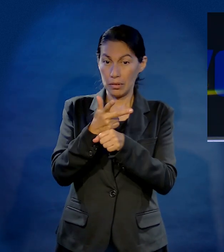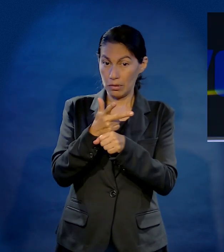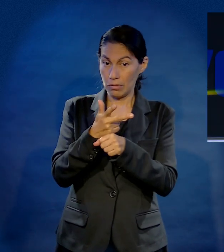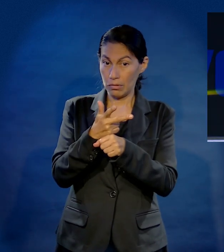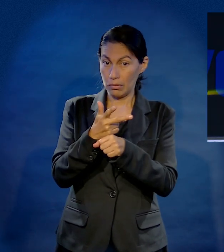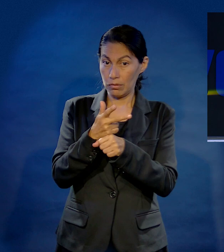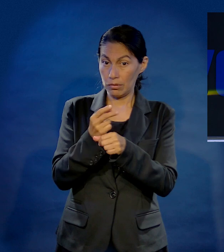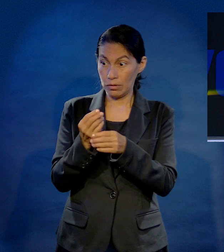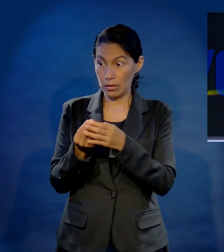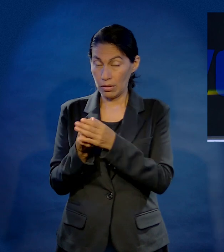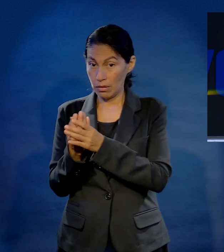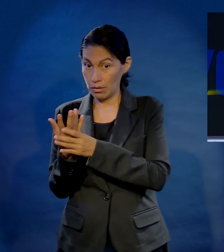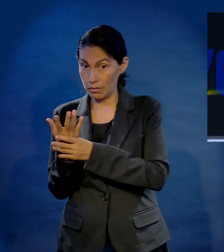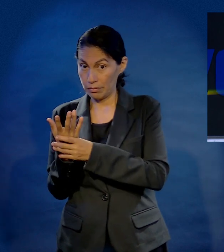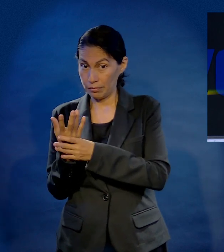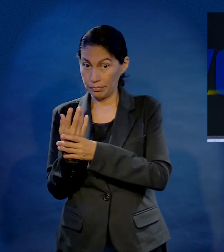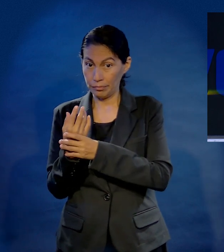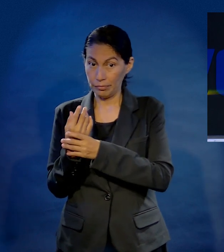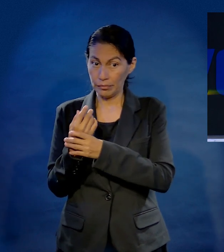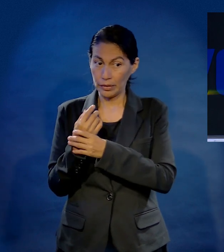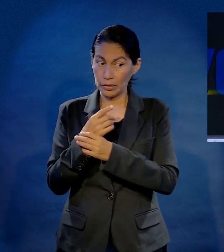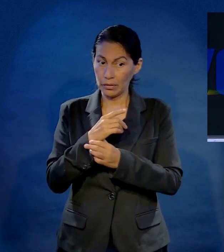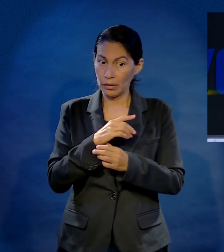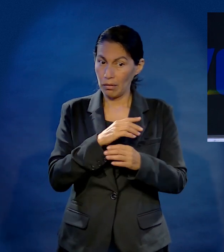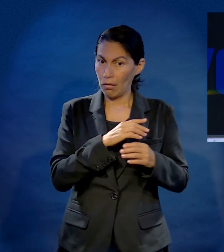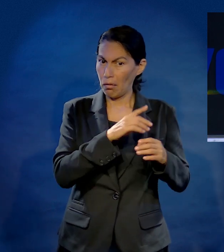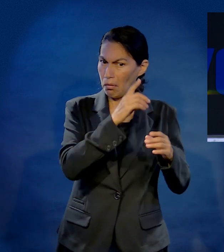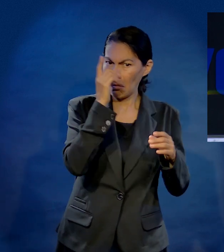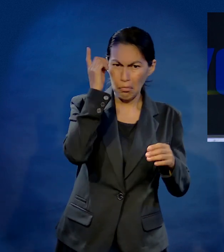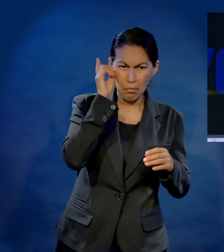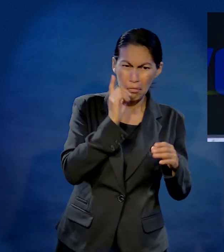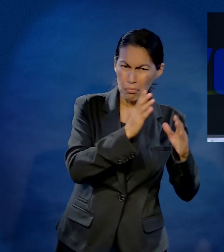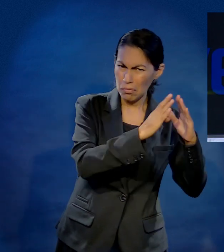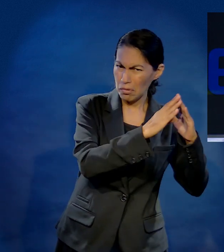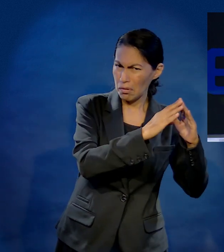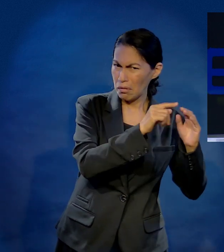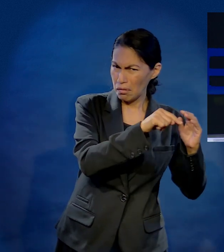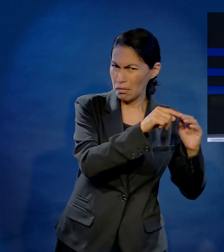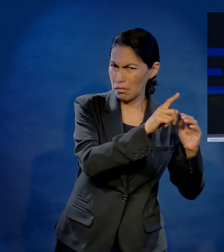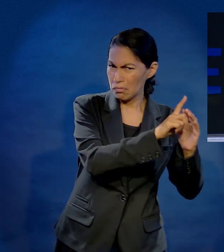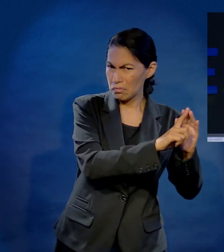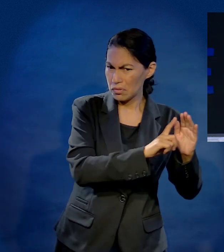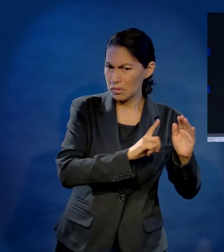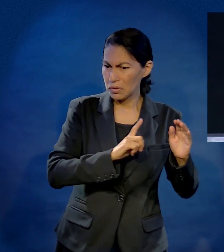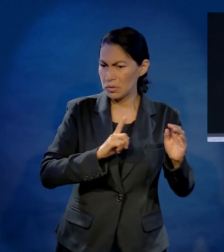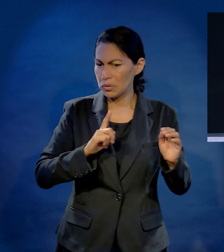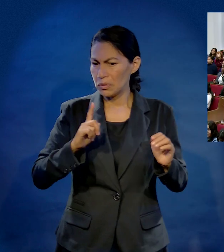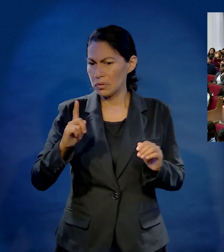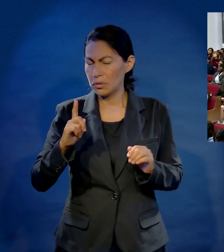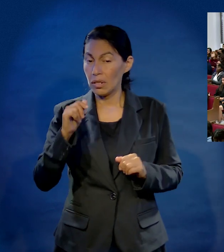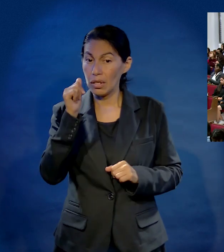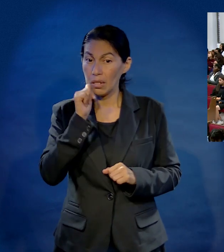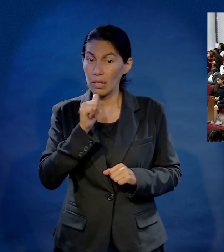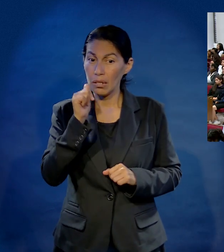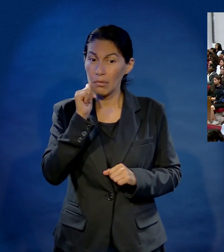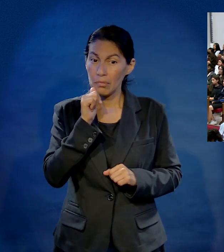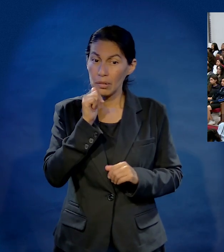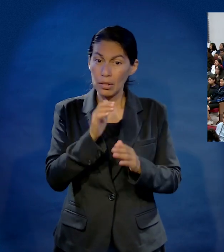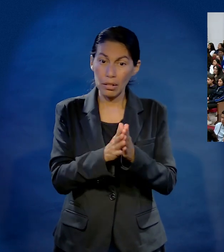y siempre salía temprano. Pero había ciertas características que llamaban mi atención de él, que otros chicos no hacían. Casi